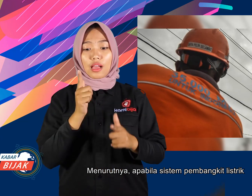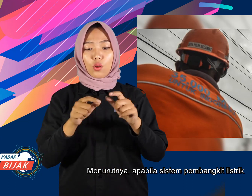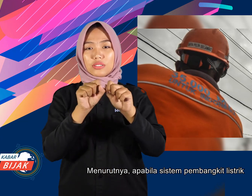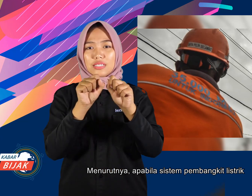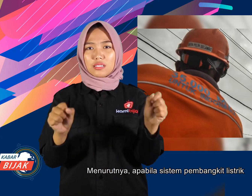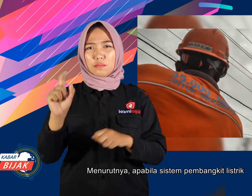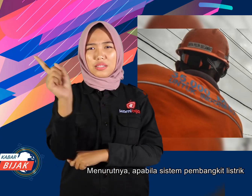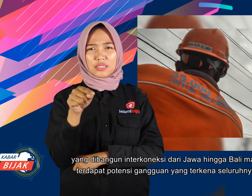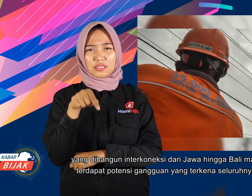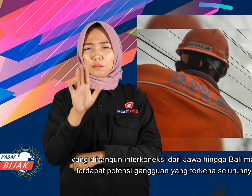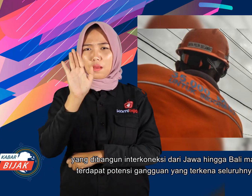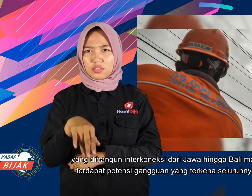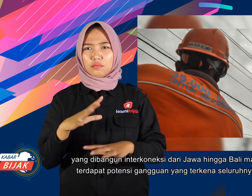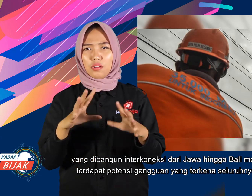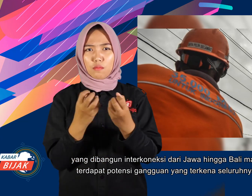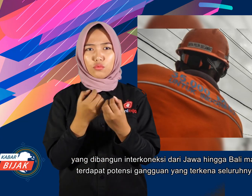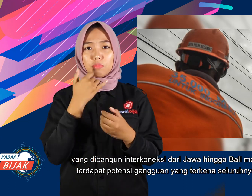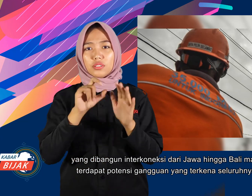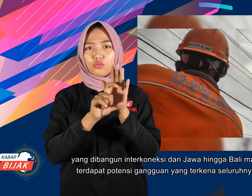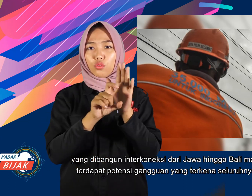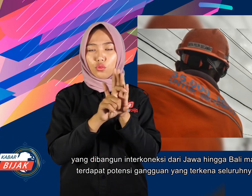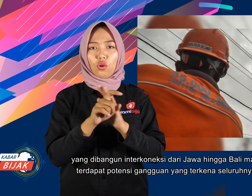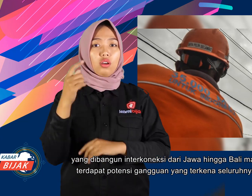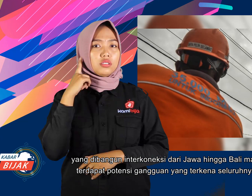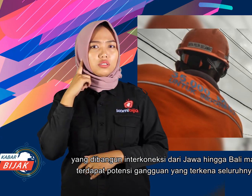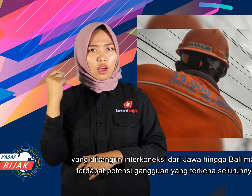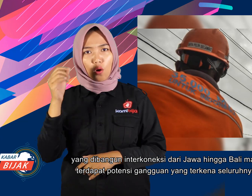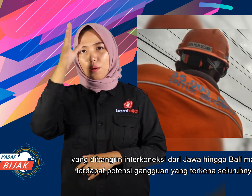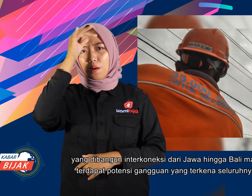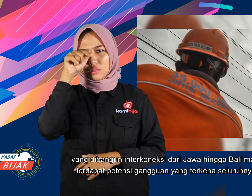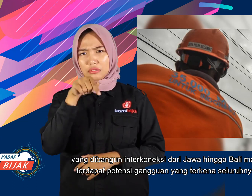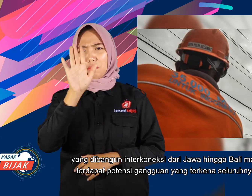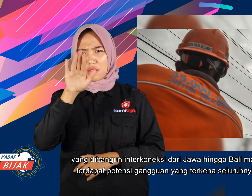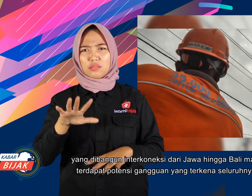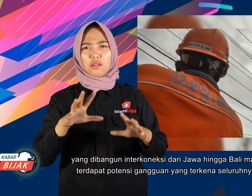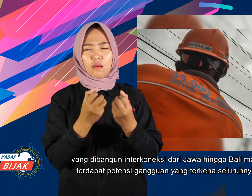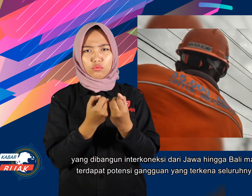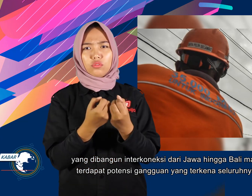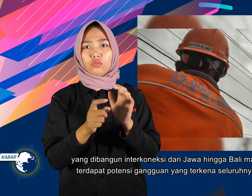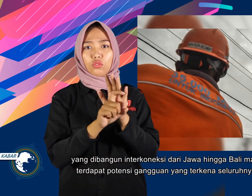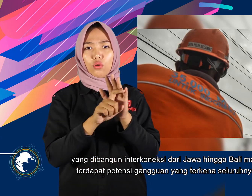listrik yang dibangun interkoneksi dari Jawa hingga Bali, maka terdapat potensi gangguan yang terkena seluruhnya.